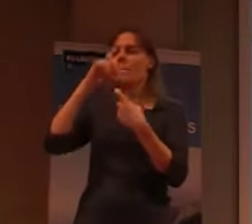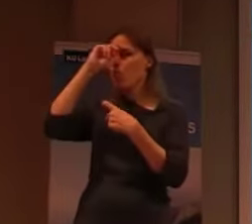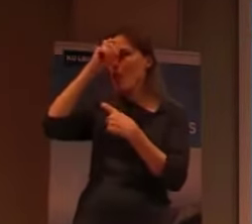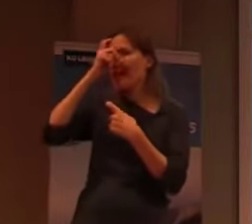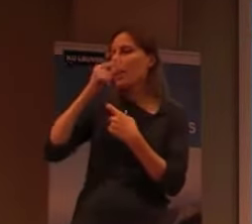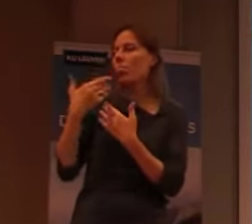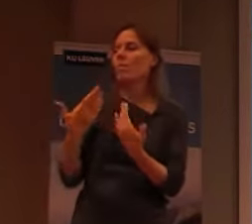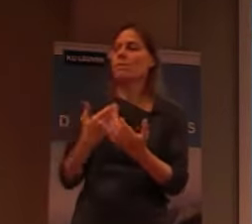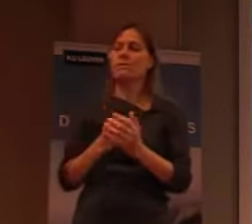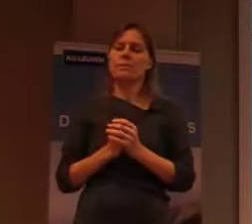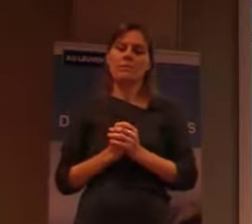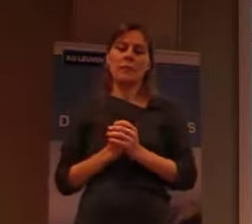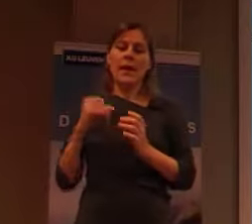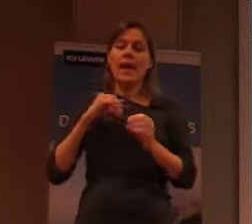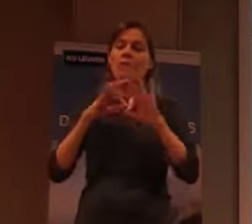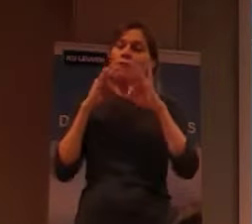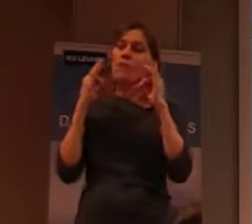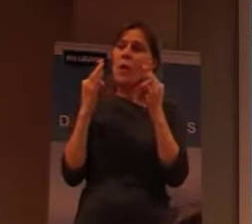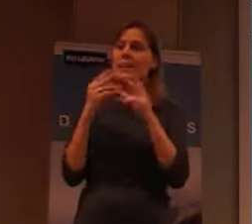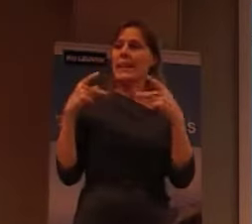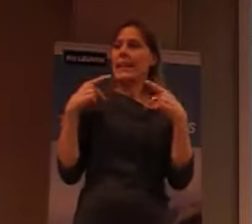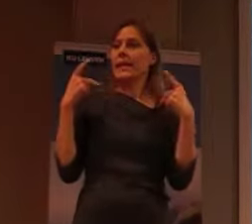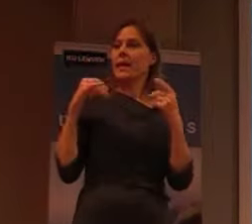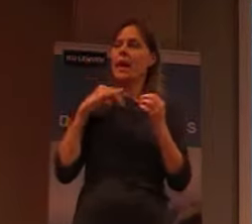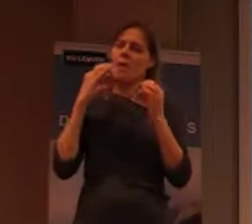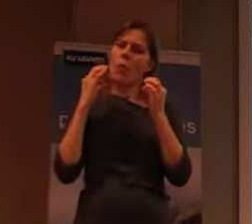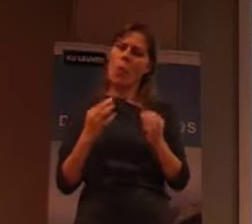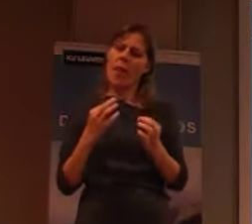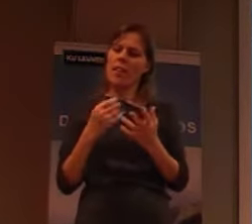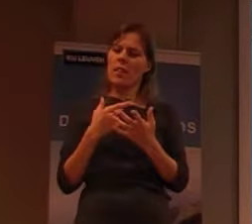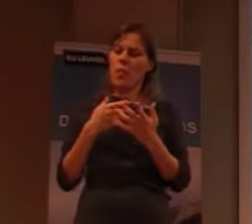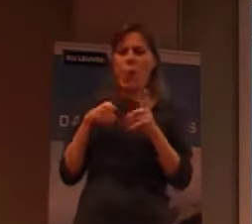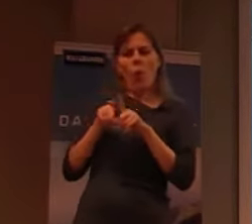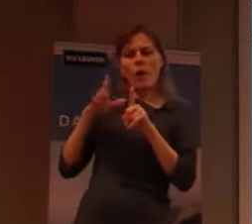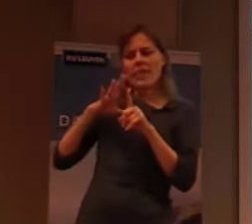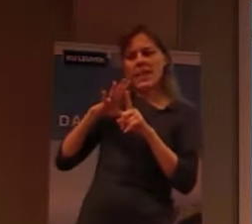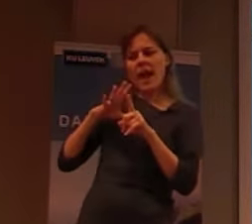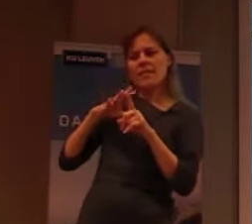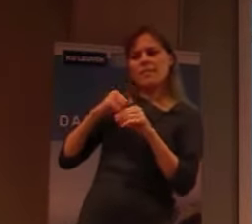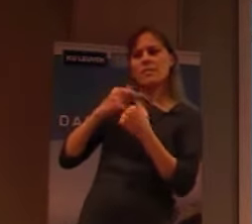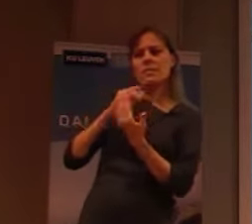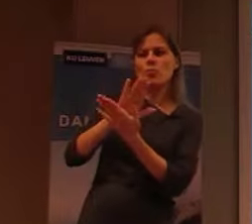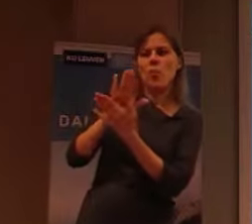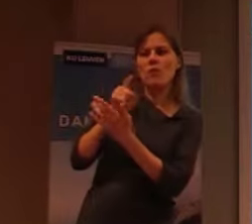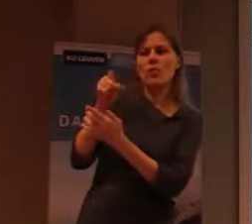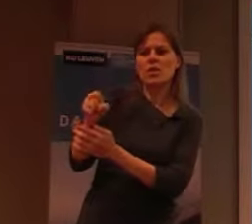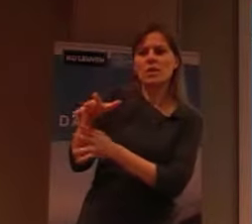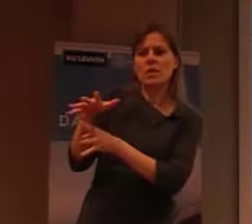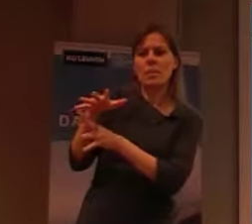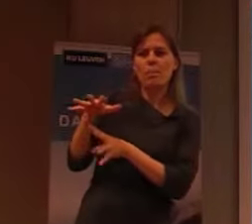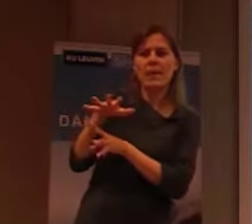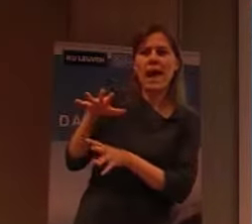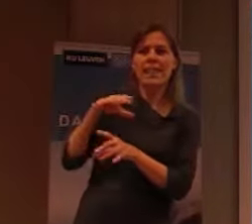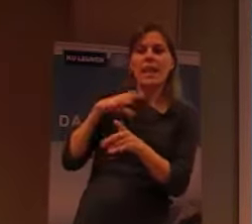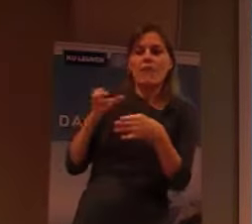familieleden die zich achteraf geïnteresseerd hebben in die site. En die ook een bepaalde kleine organisatie hebben opgericht